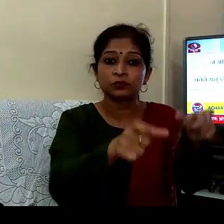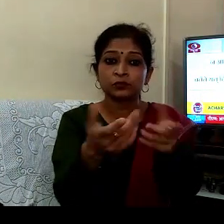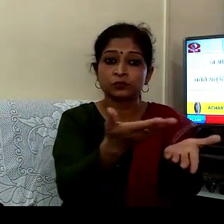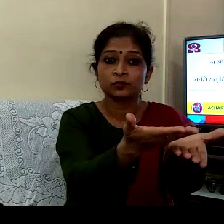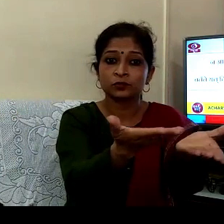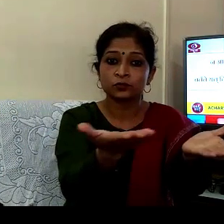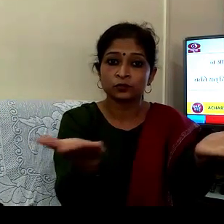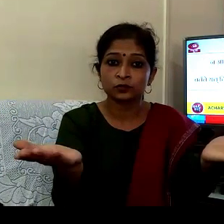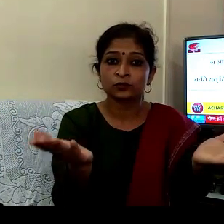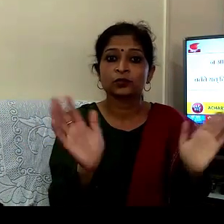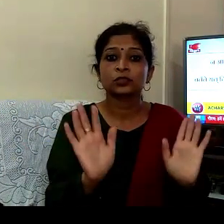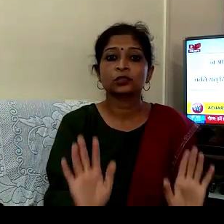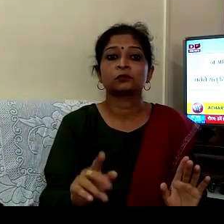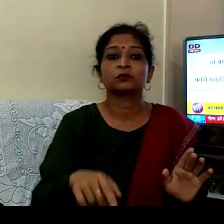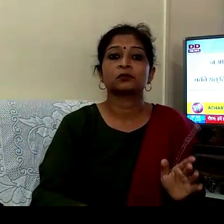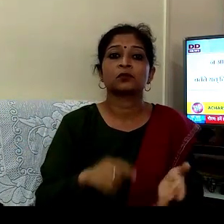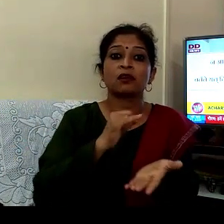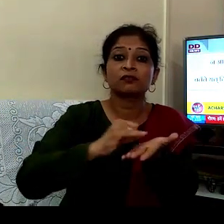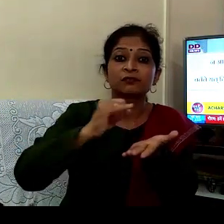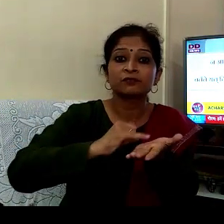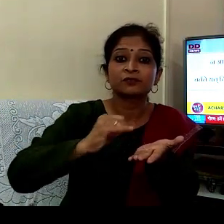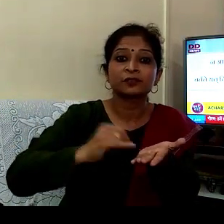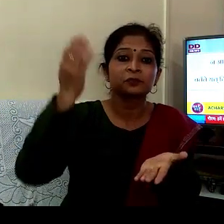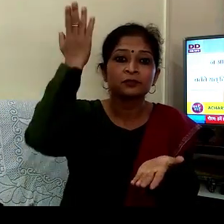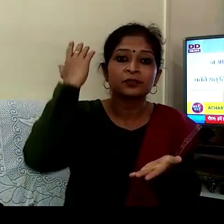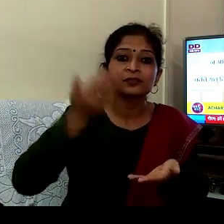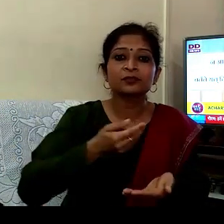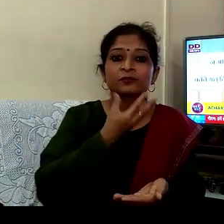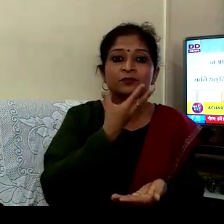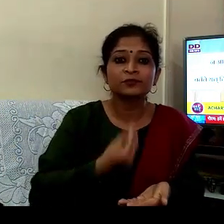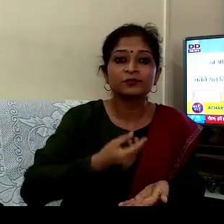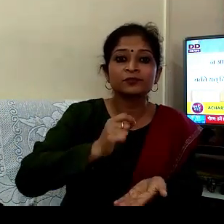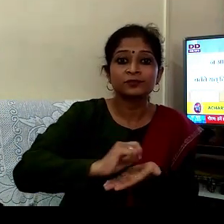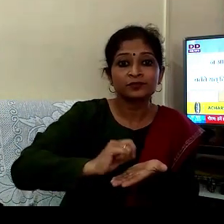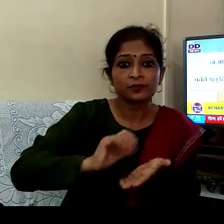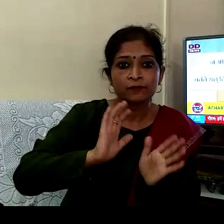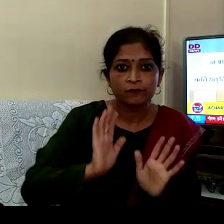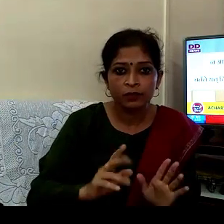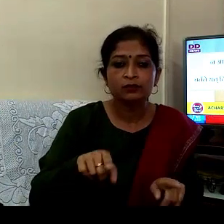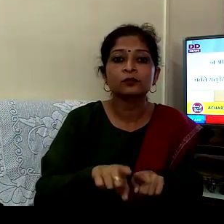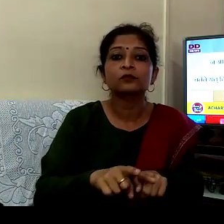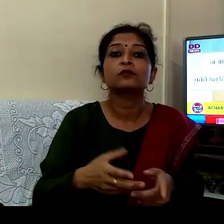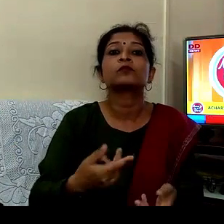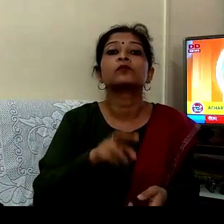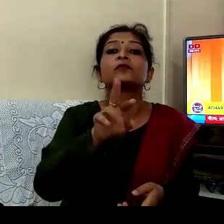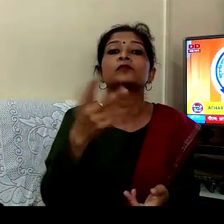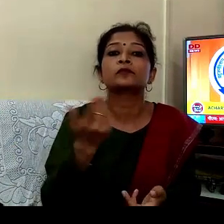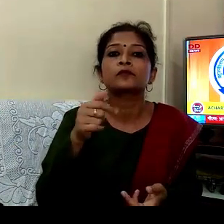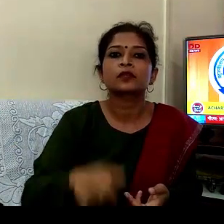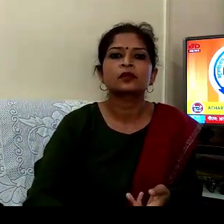پرتی ورتتے یت چکت سا یام سا سروم اتی ورتتے یعنی